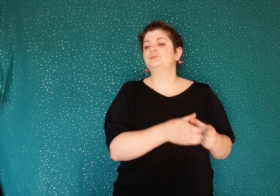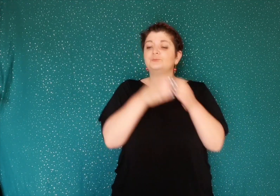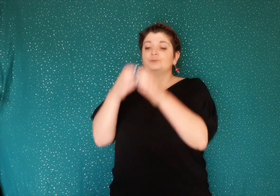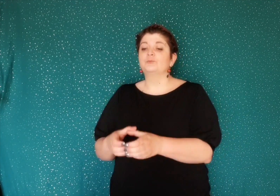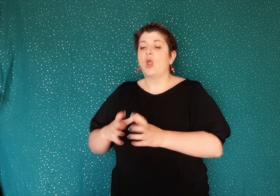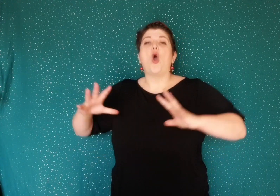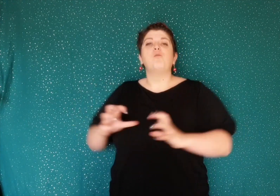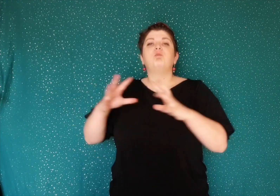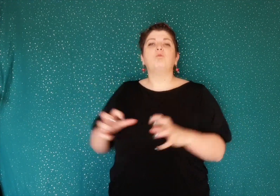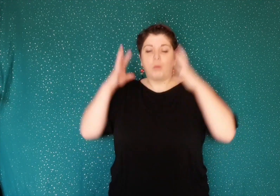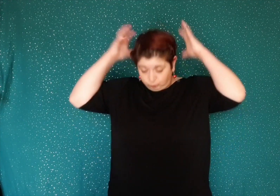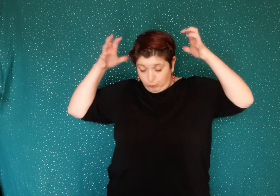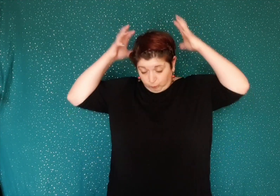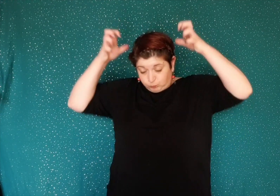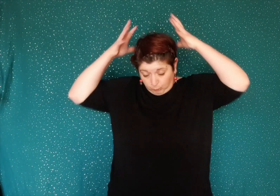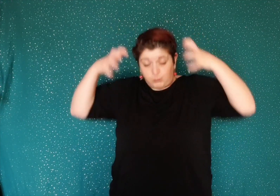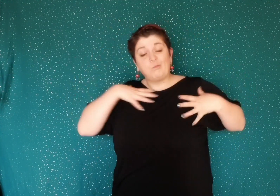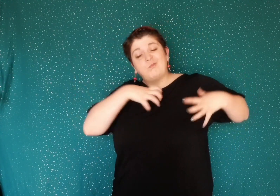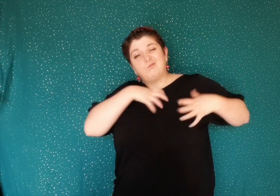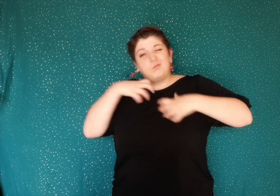puis plongeons dans la mousse